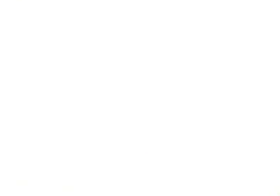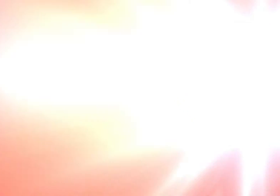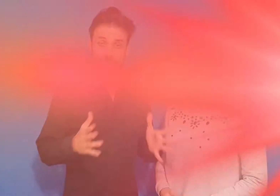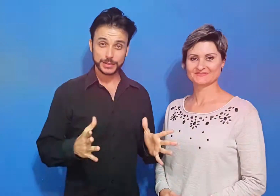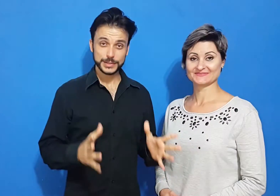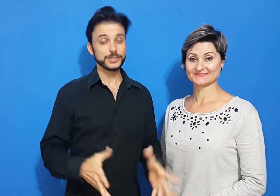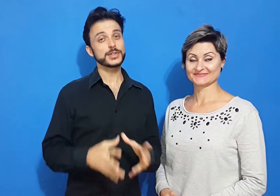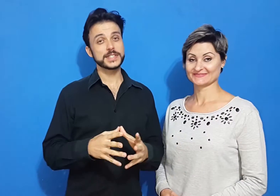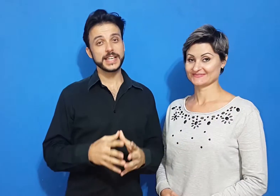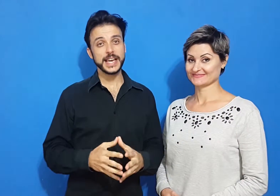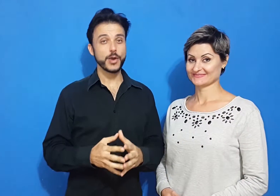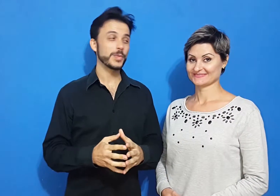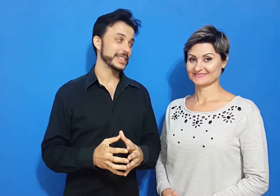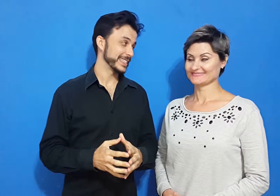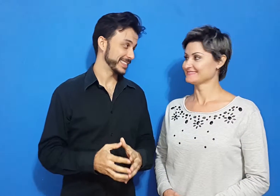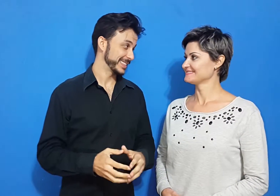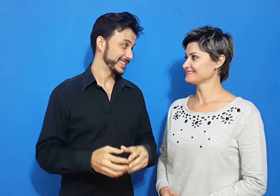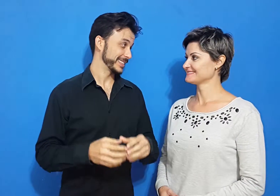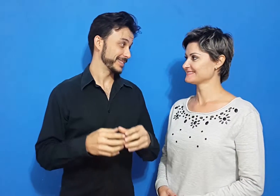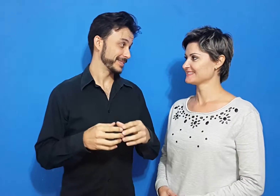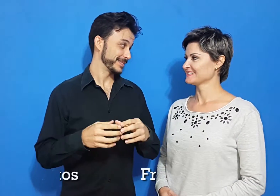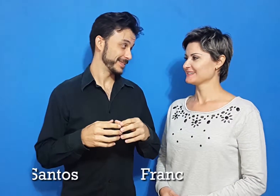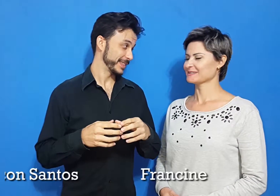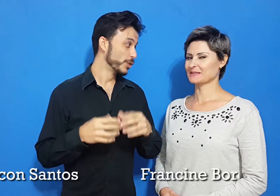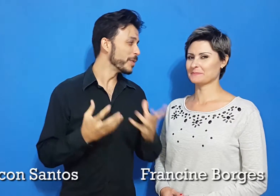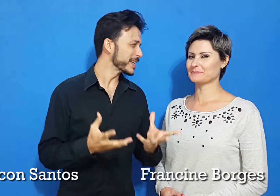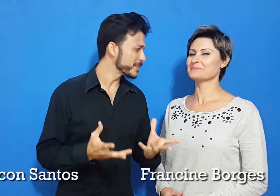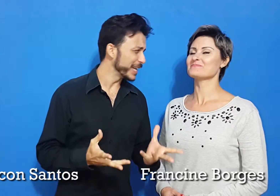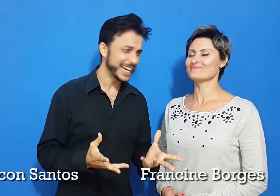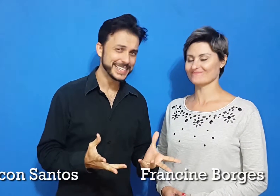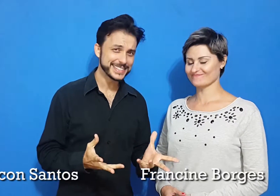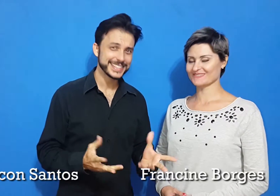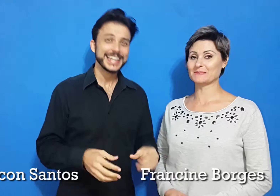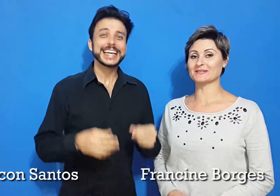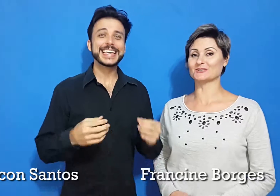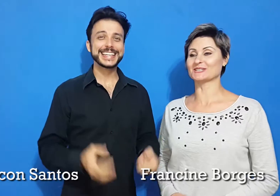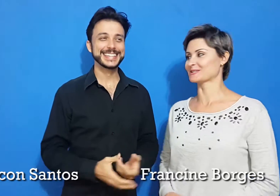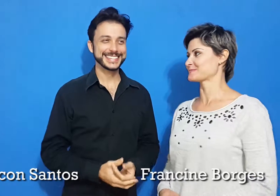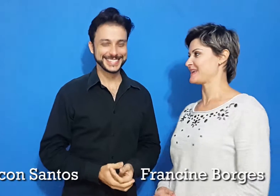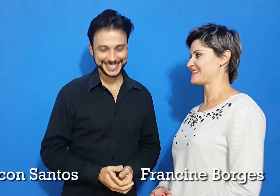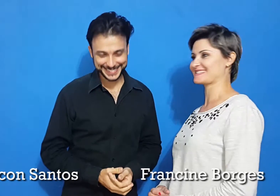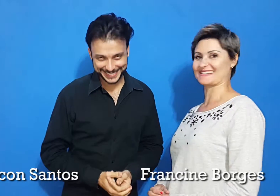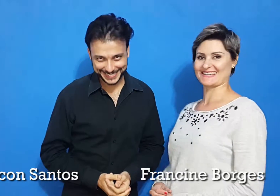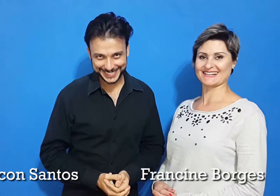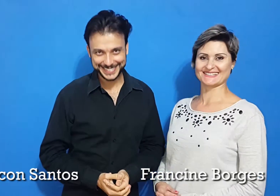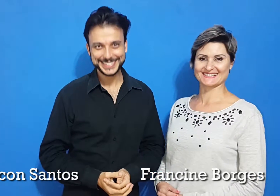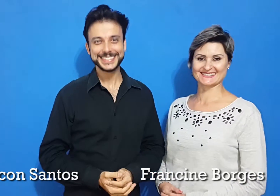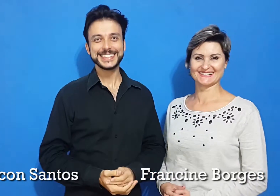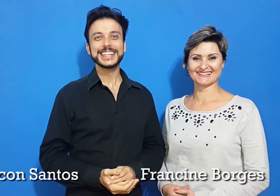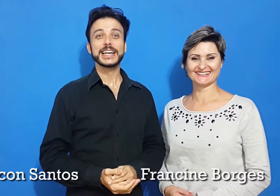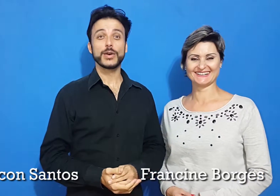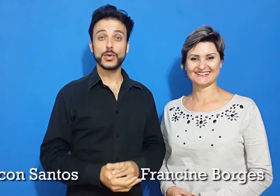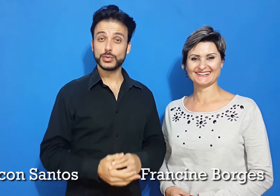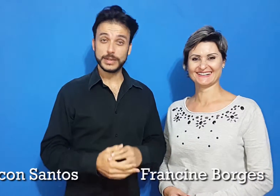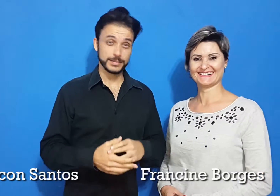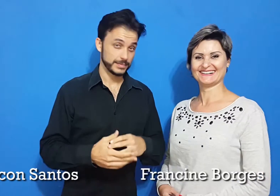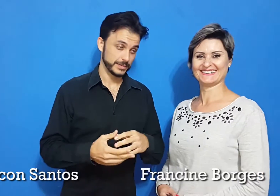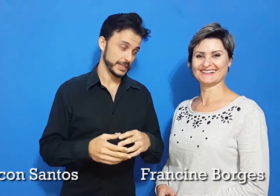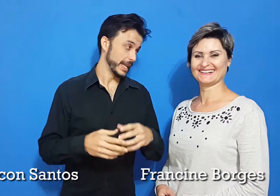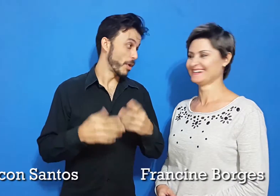Então, se você é uma das inúmeras mulheres, na maioria das mulheres casadas, ou que